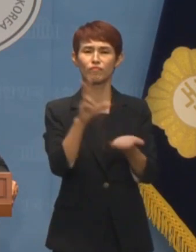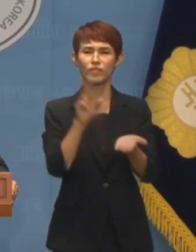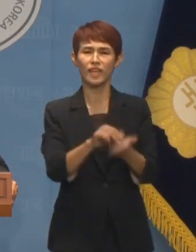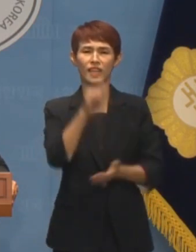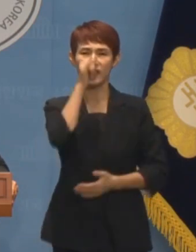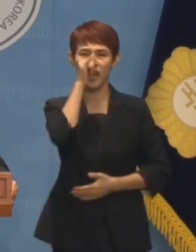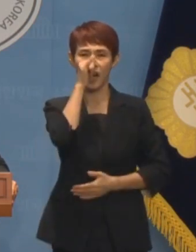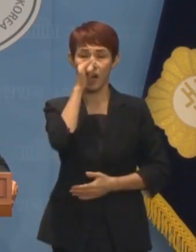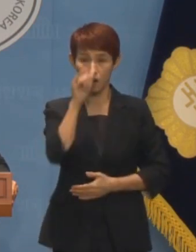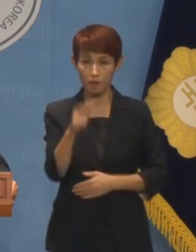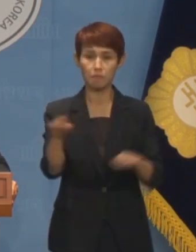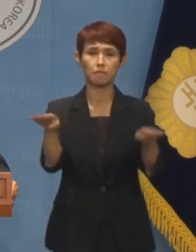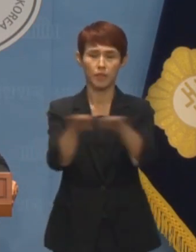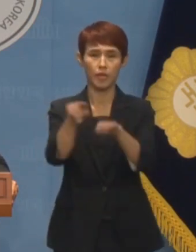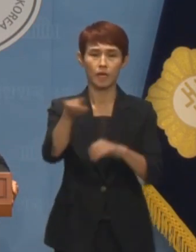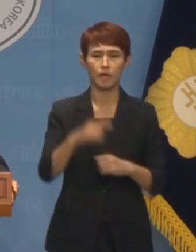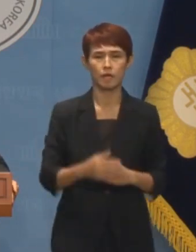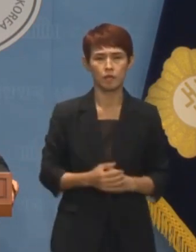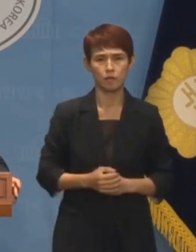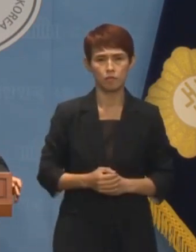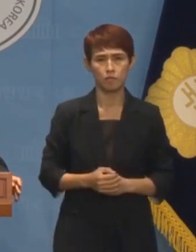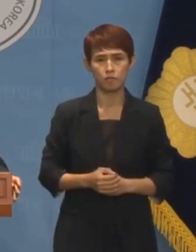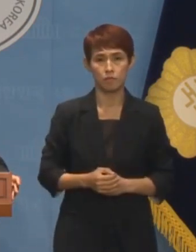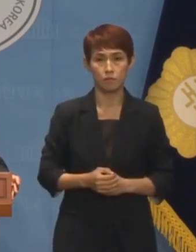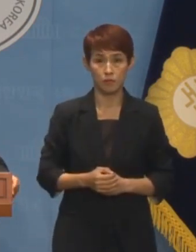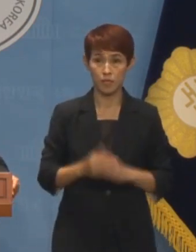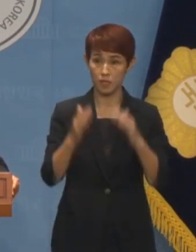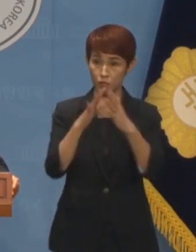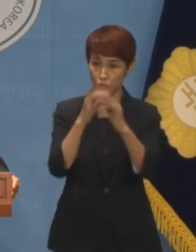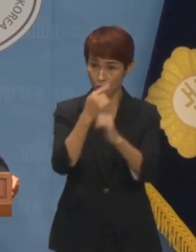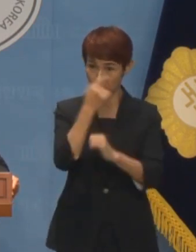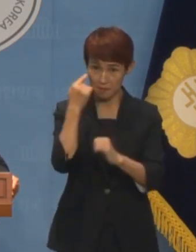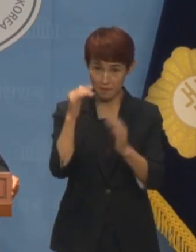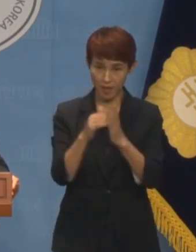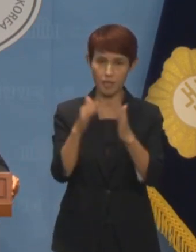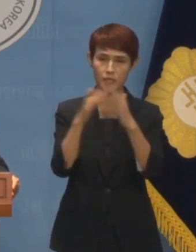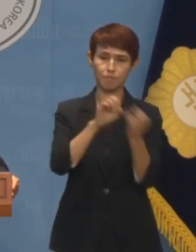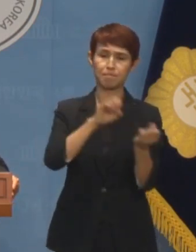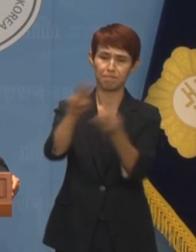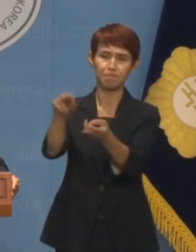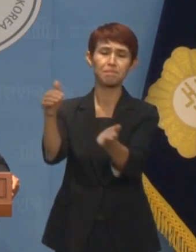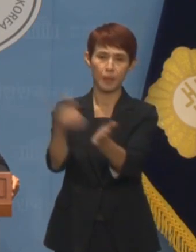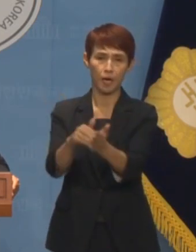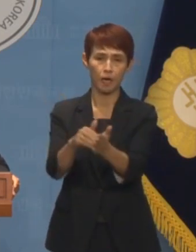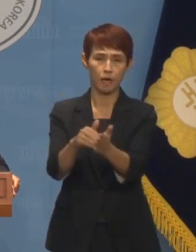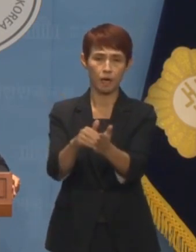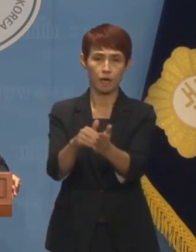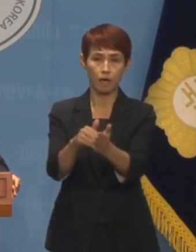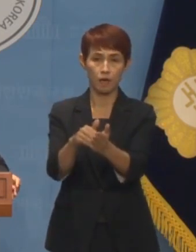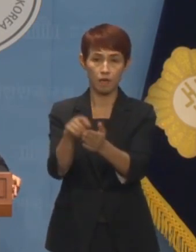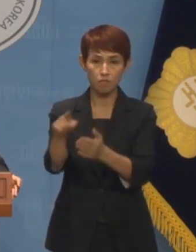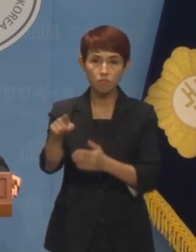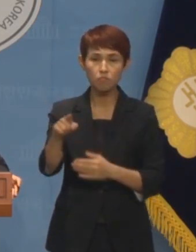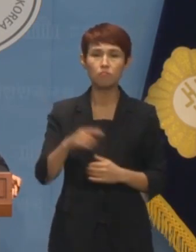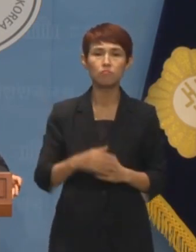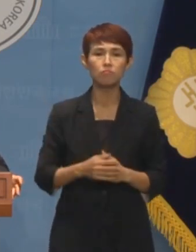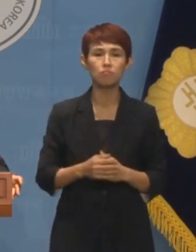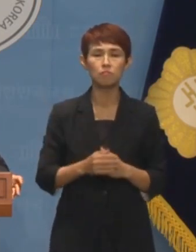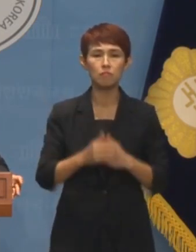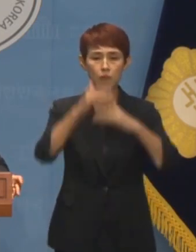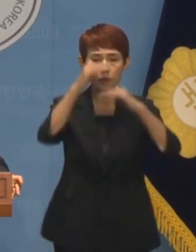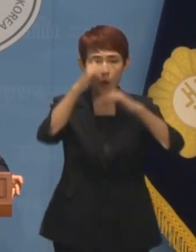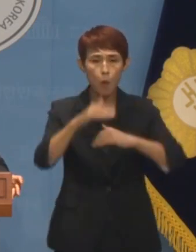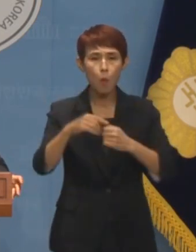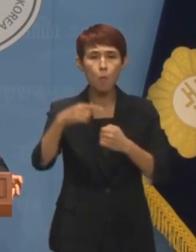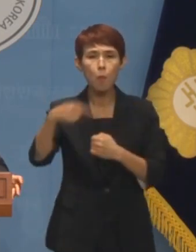불출석했습니다. 그래서 아예 집주소를 확인해 집까지 송달했더니 이제 구체적인 신문할